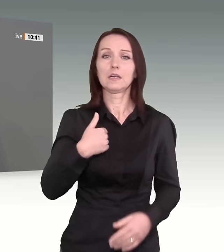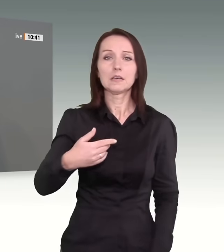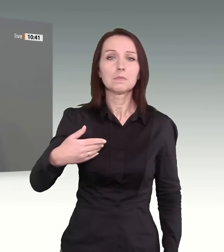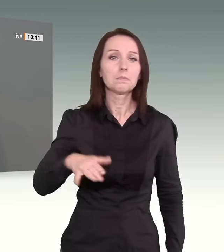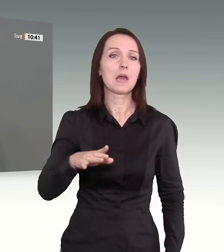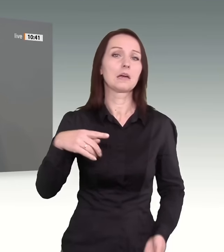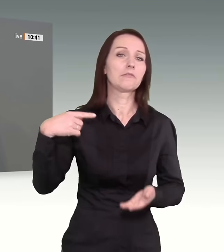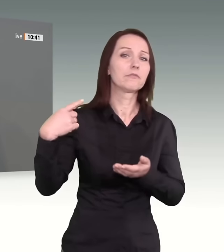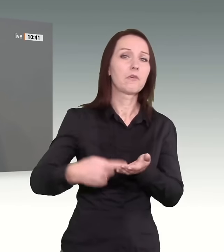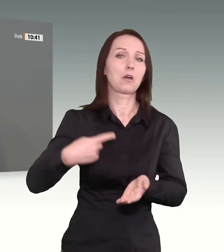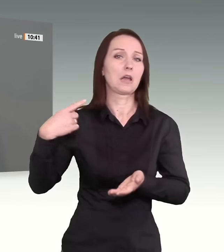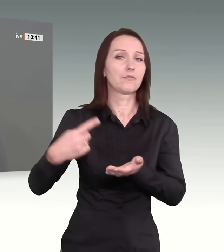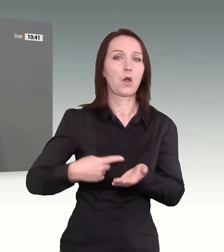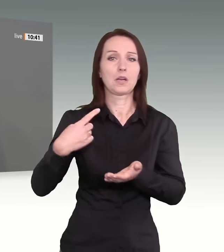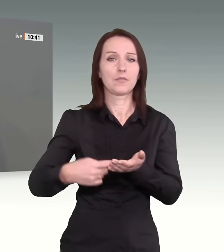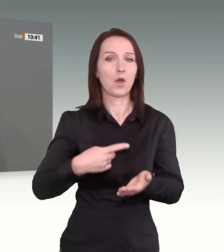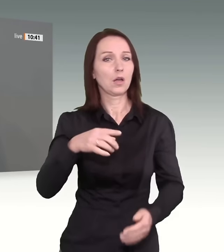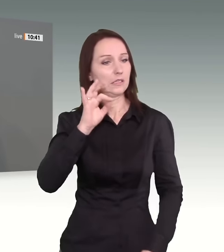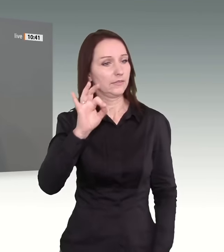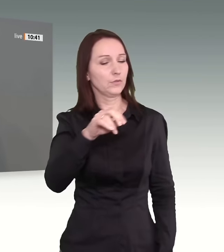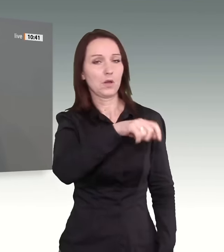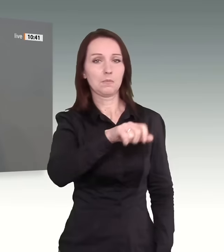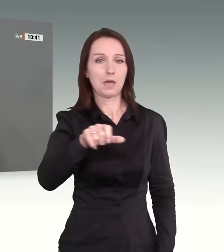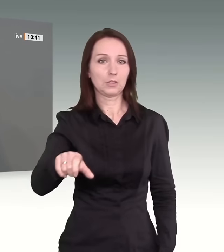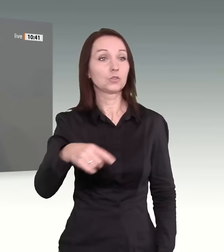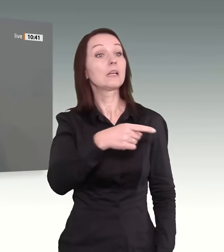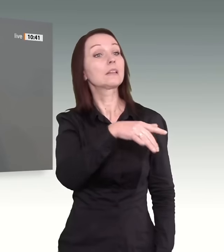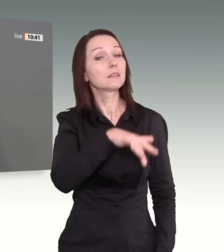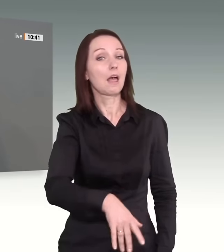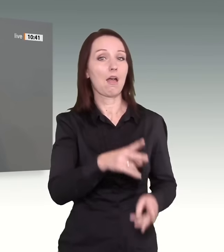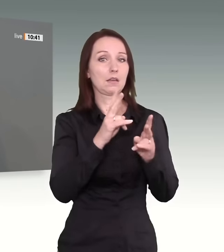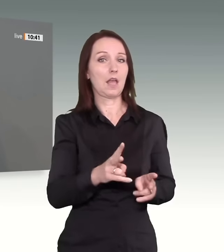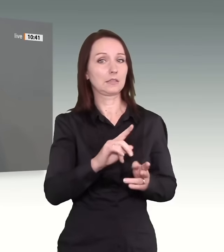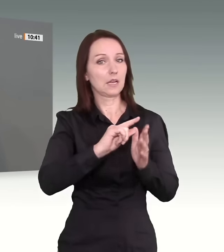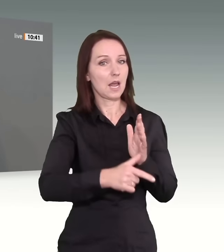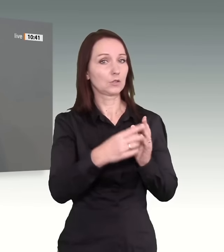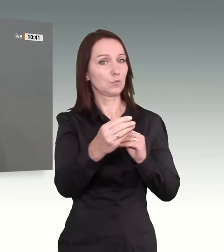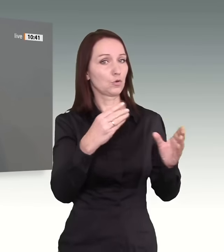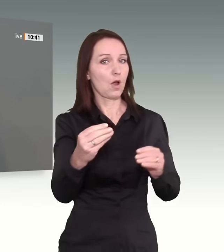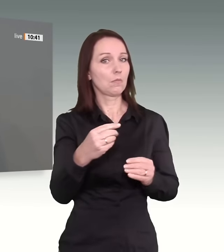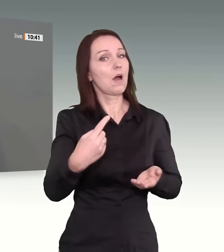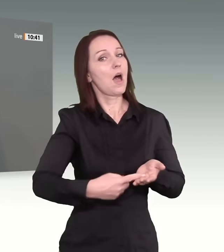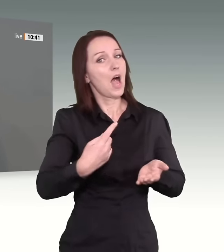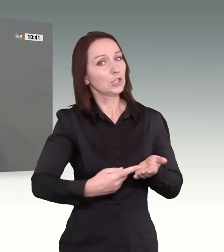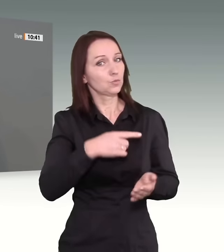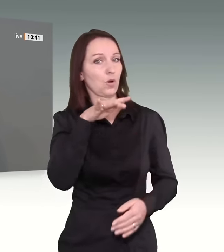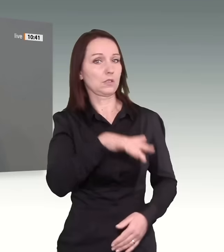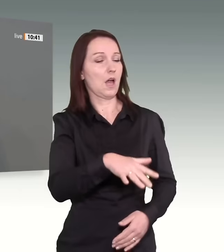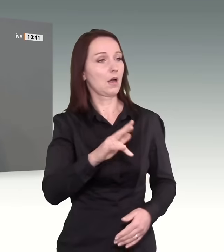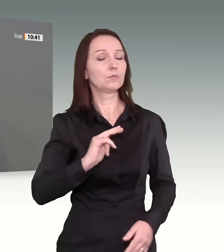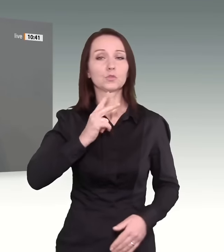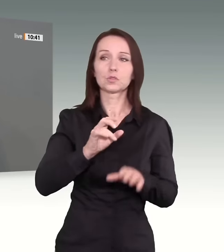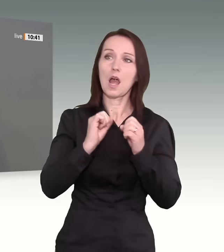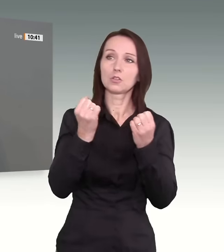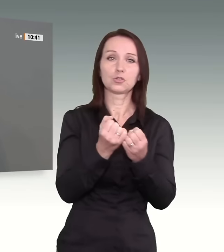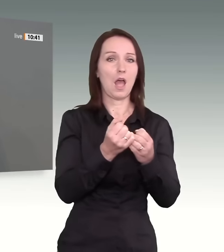Forderungen stellen für all die Menschen, die berechtigt diese Leistungen beziehen und die einen Anspruch auf